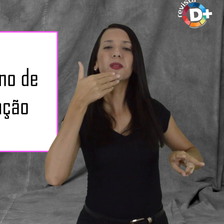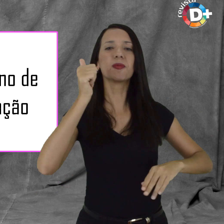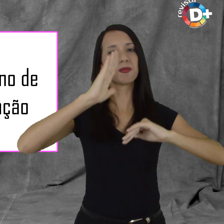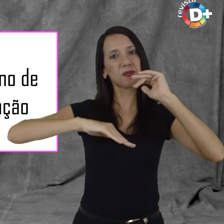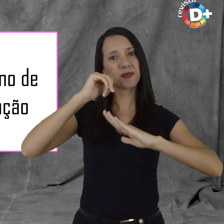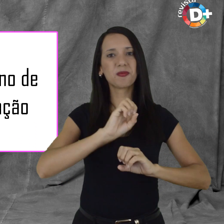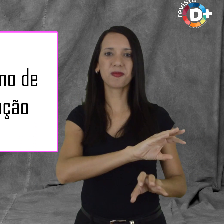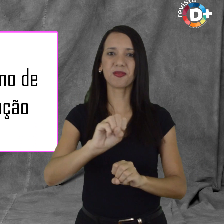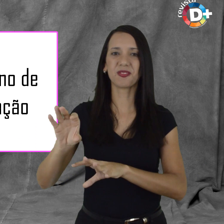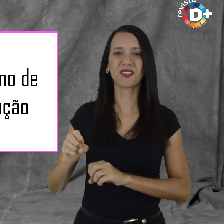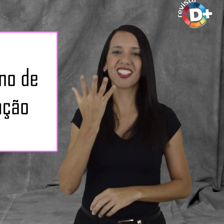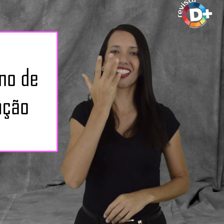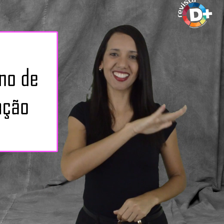crianças e jovens nessa condição.